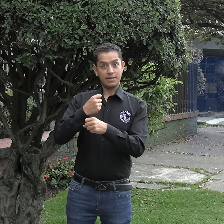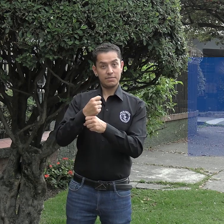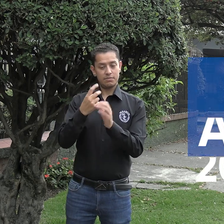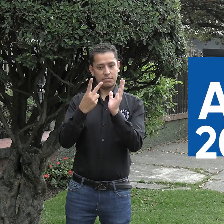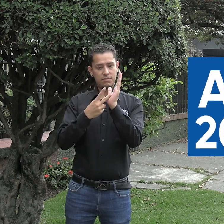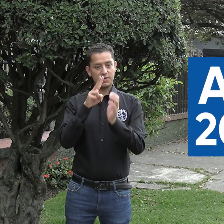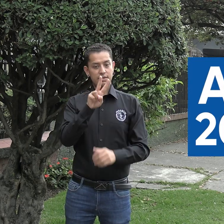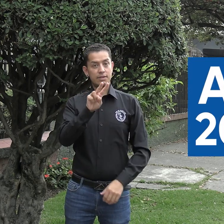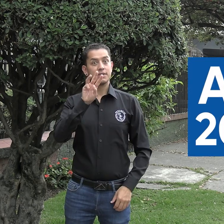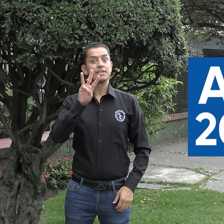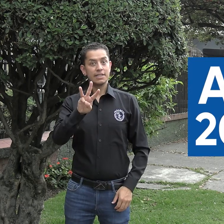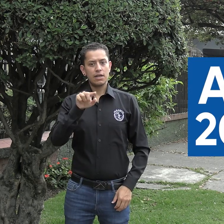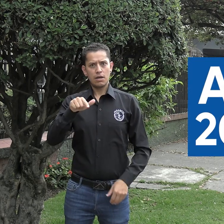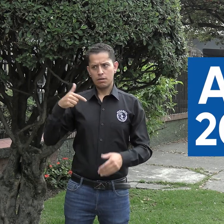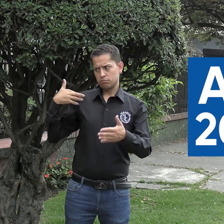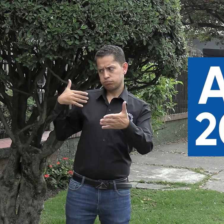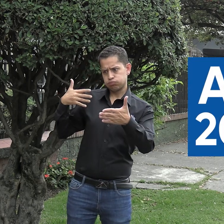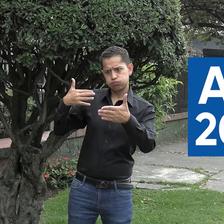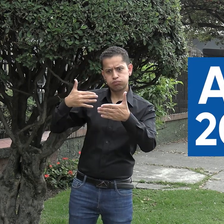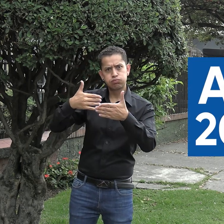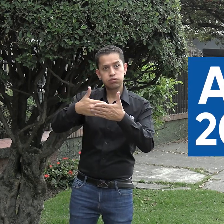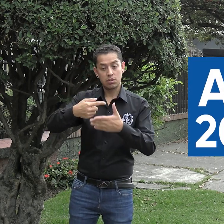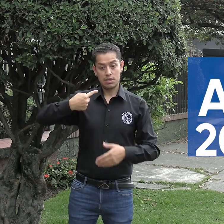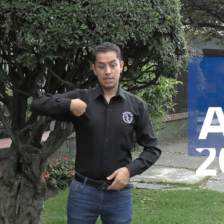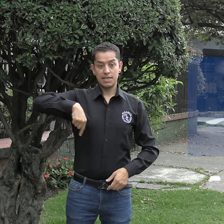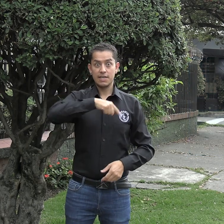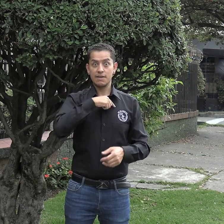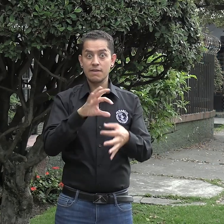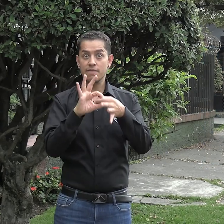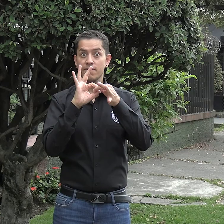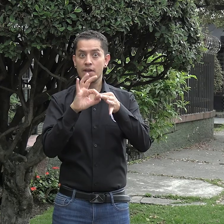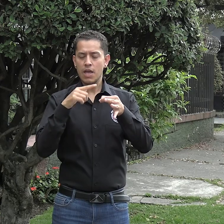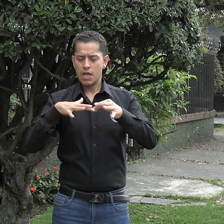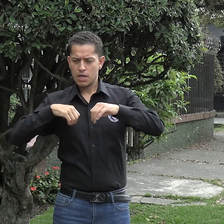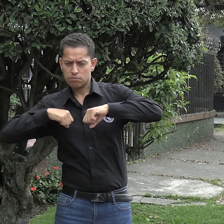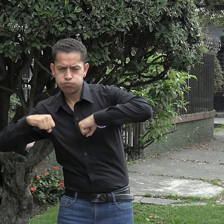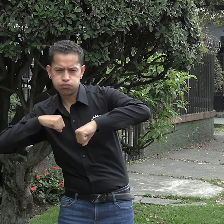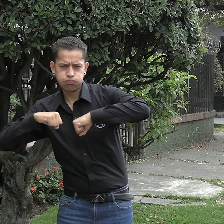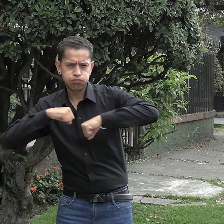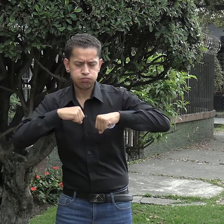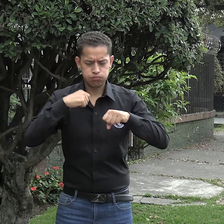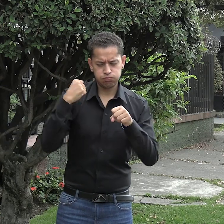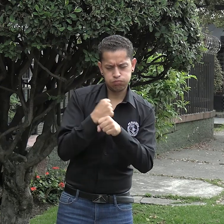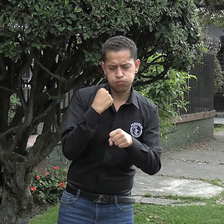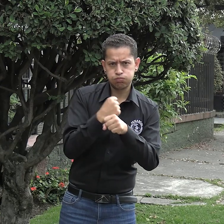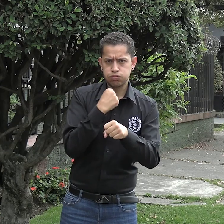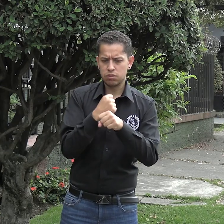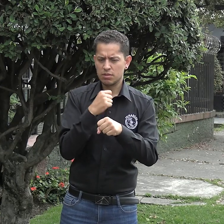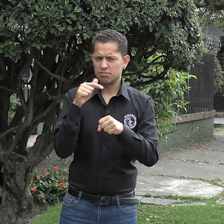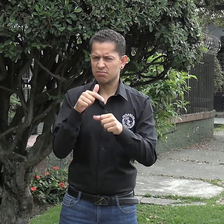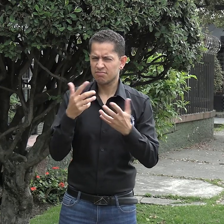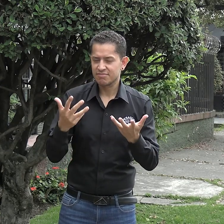Durante el año 2023, desde FENASCOL se ha trabajado y gestionado con los siguientes objetivos.